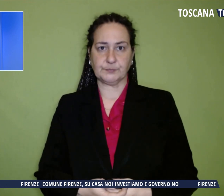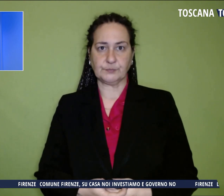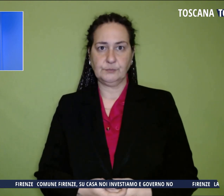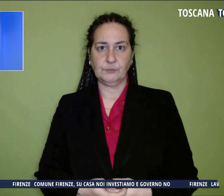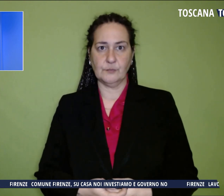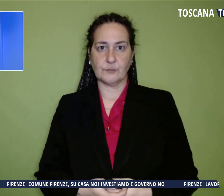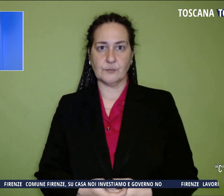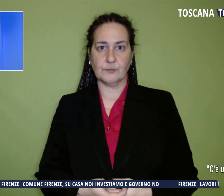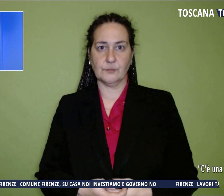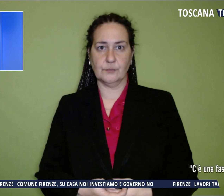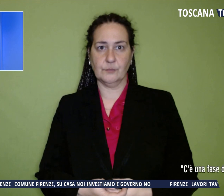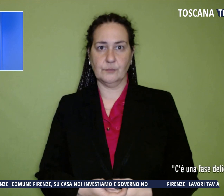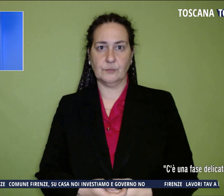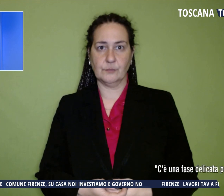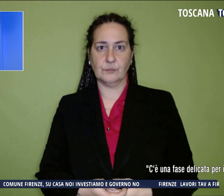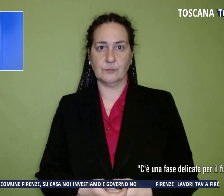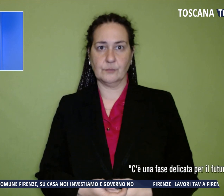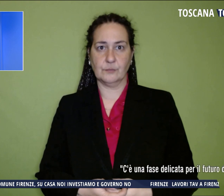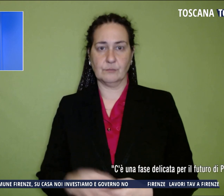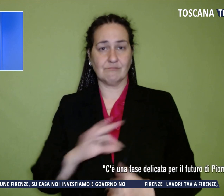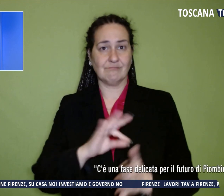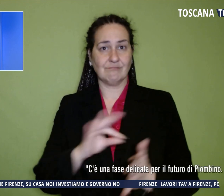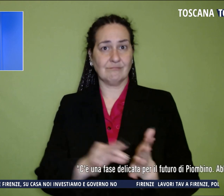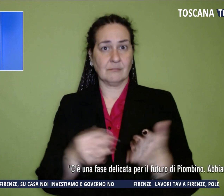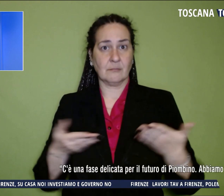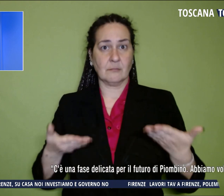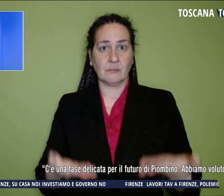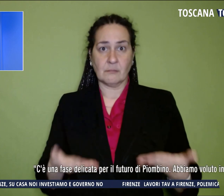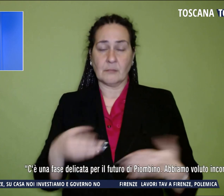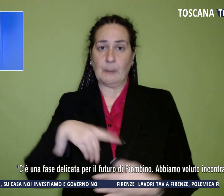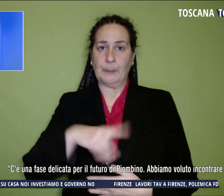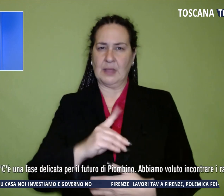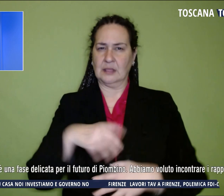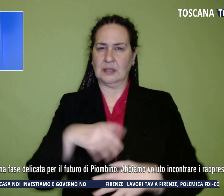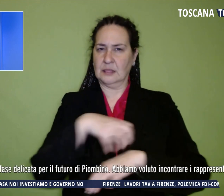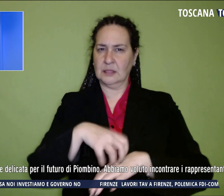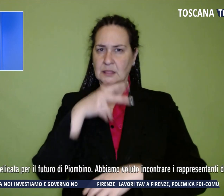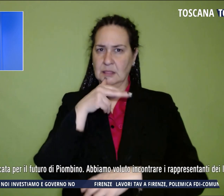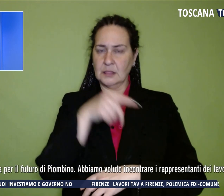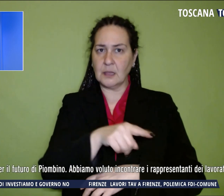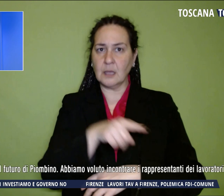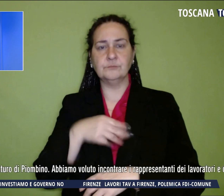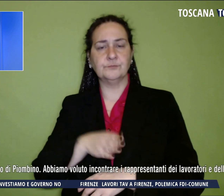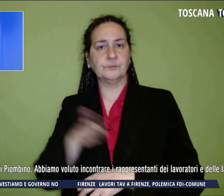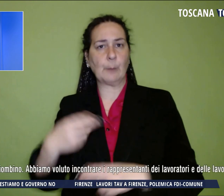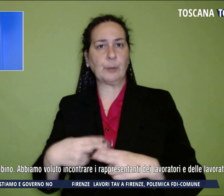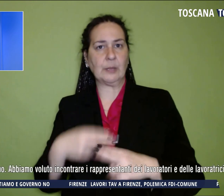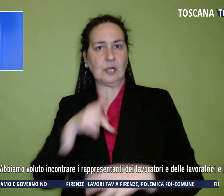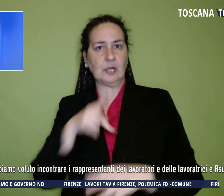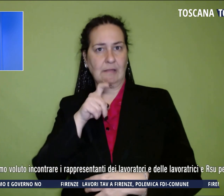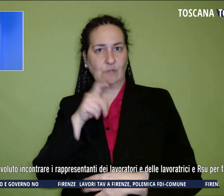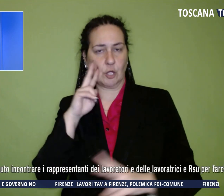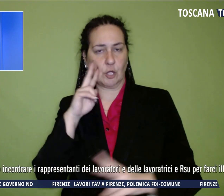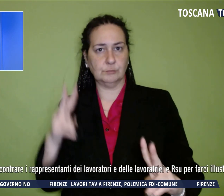E oggi la segretaria del PD, Ellie Schlein, era a Piombino, a Livorno, ha avuto un incontro col